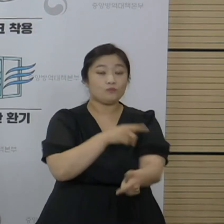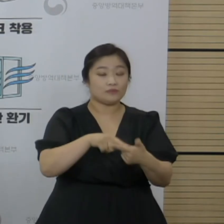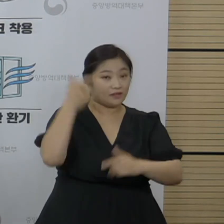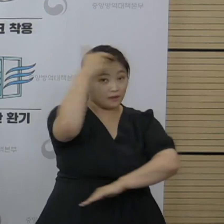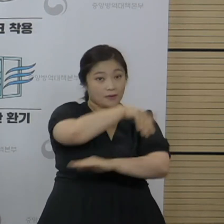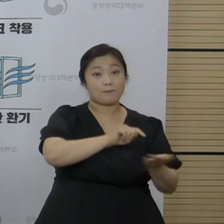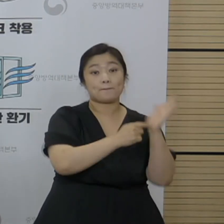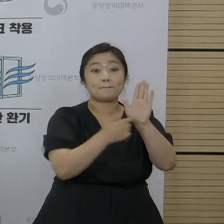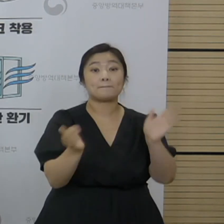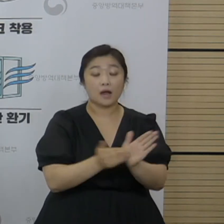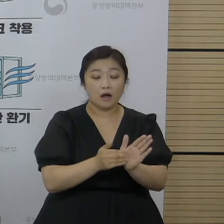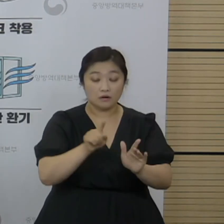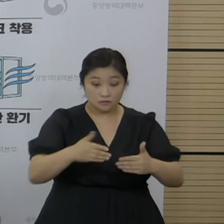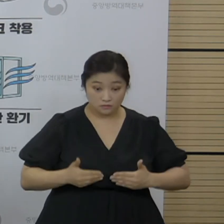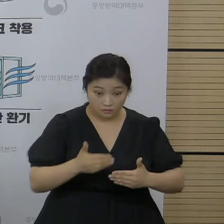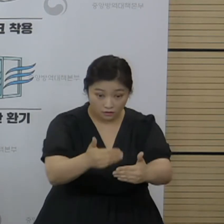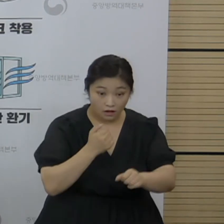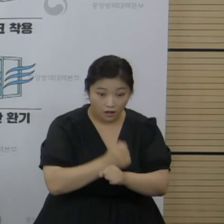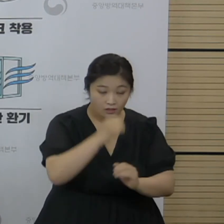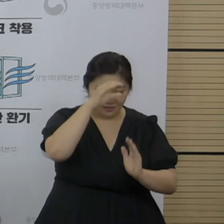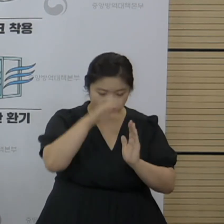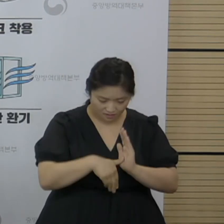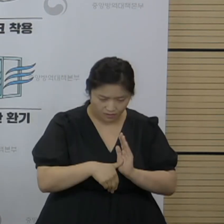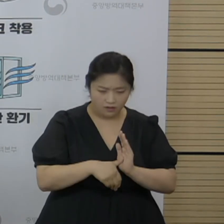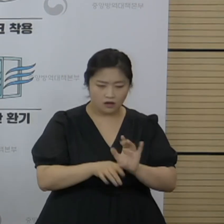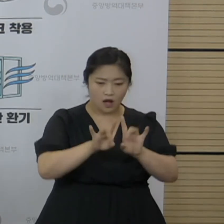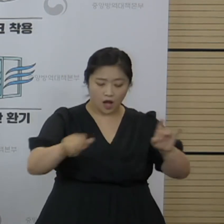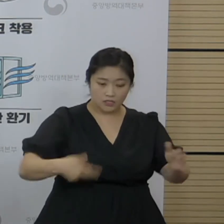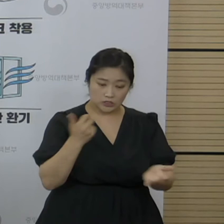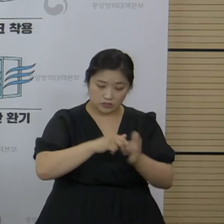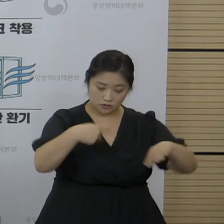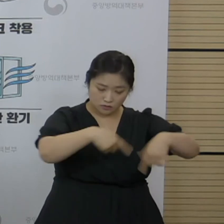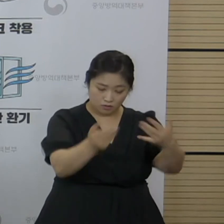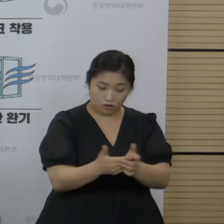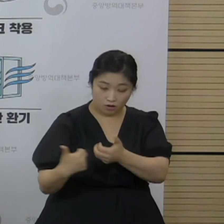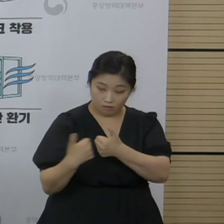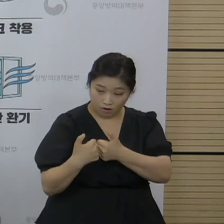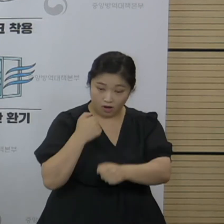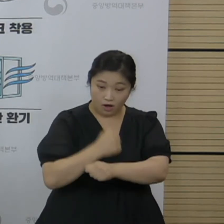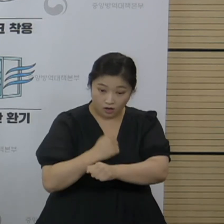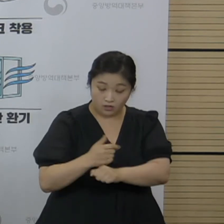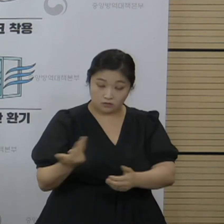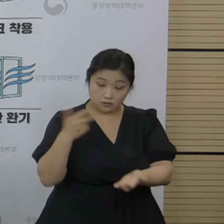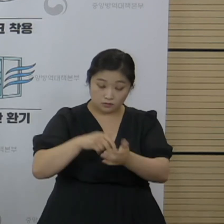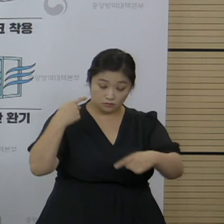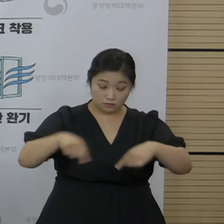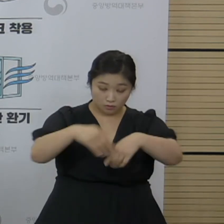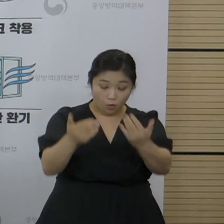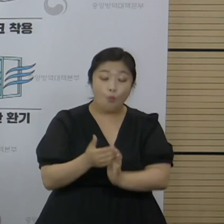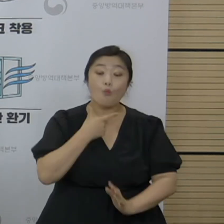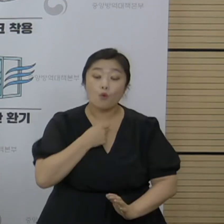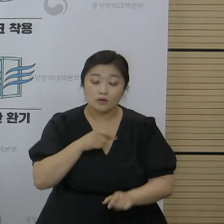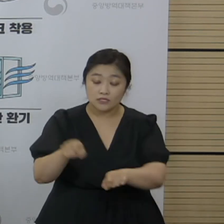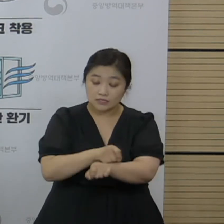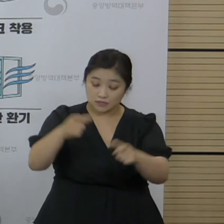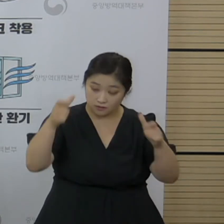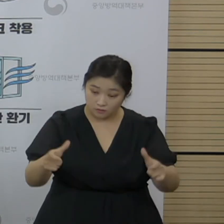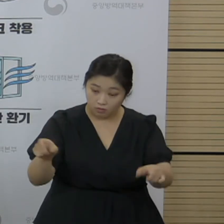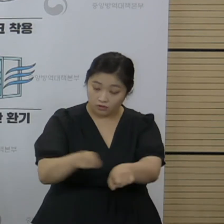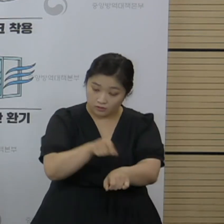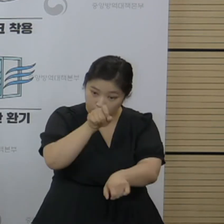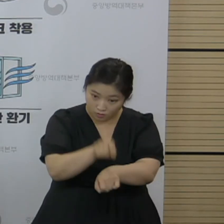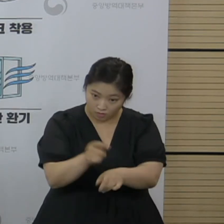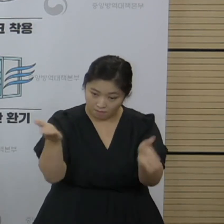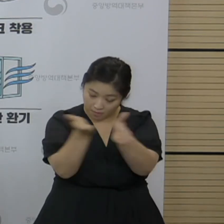앞으로 집행하는 데 있어서도 각 지자체와 협의해서 각 지자체가 원하는 지역 특성에 맞는 우선접종